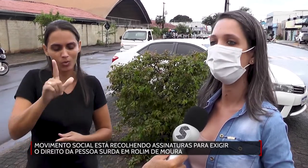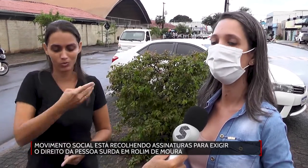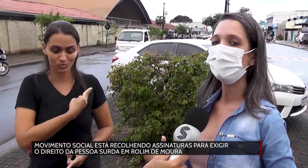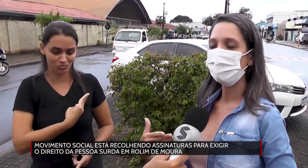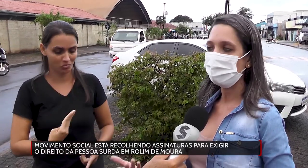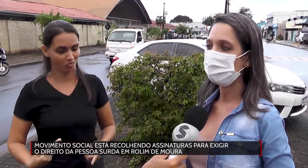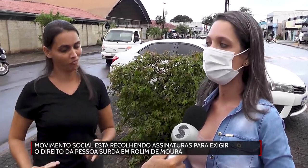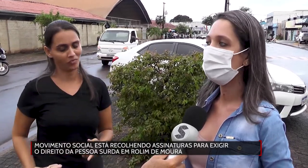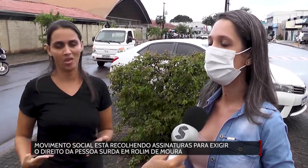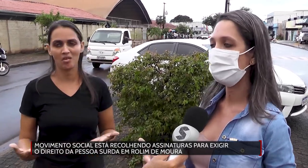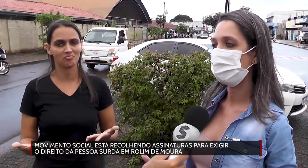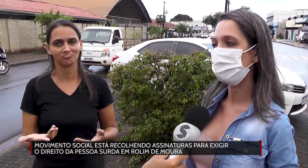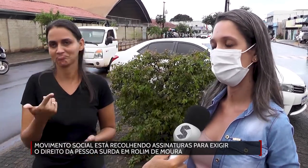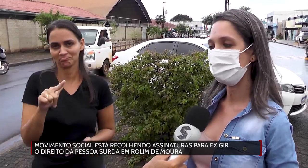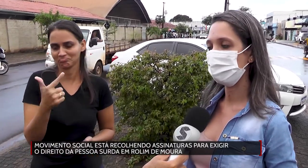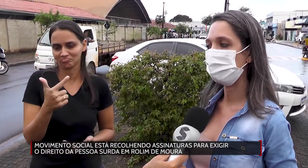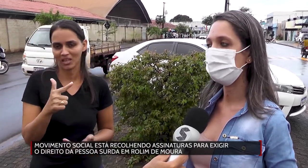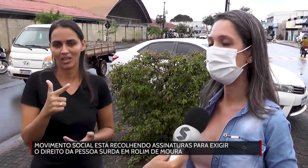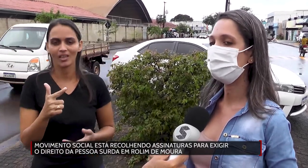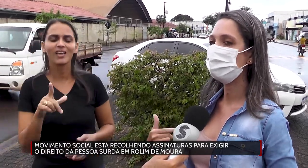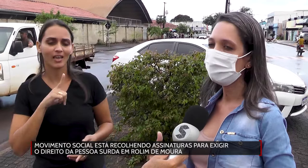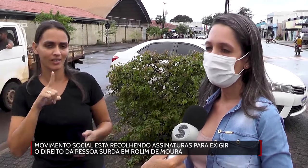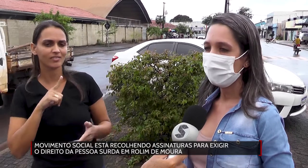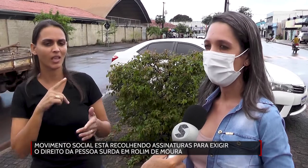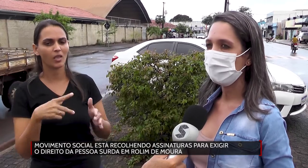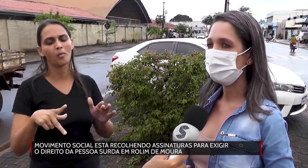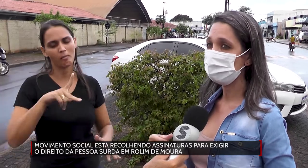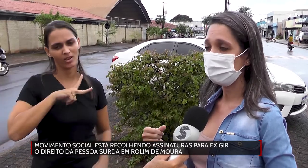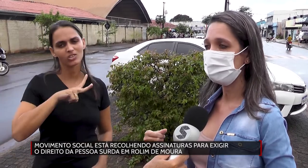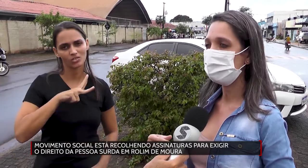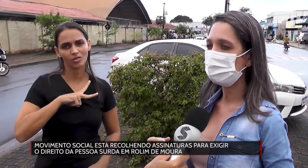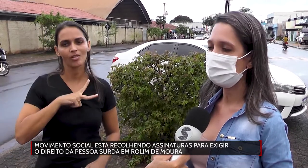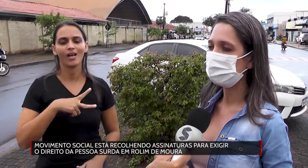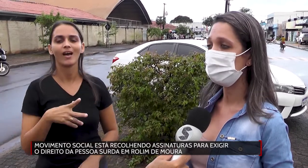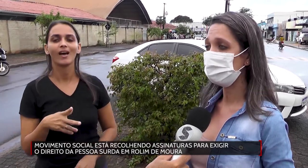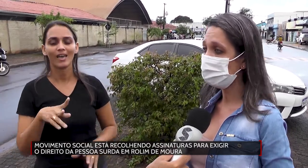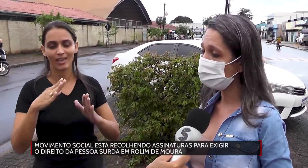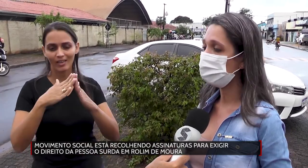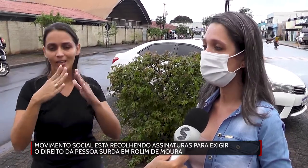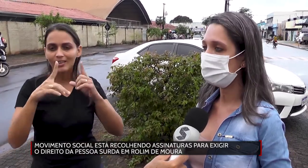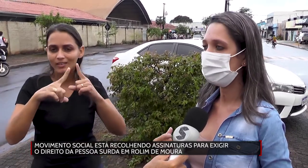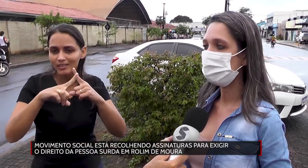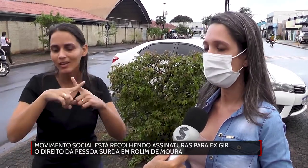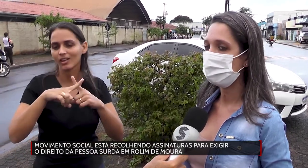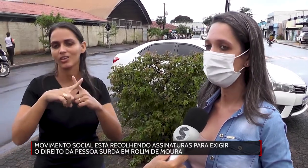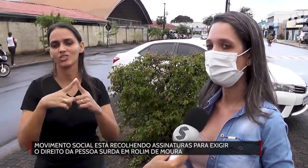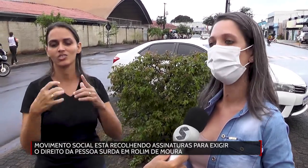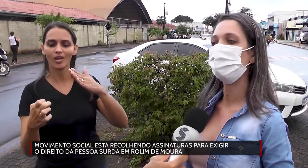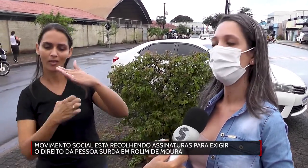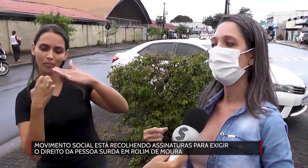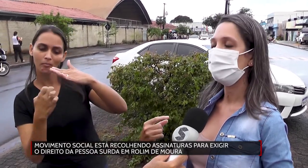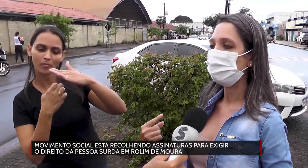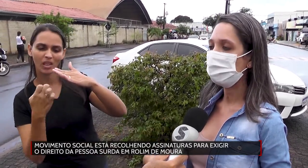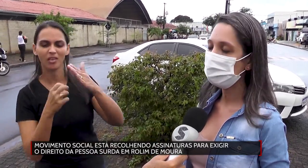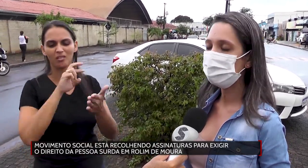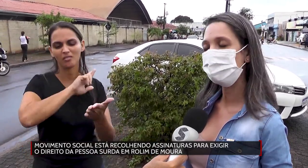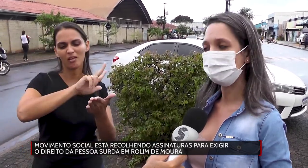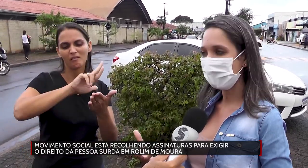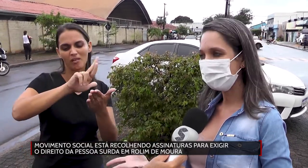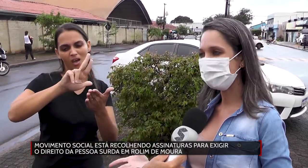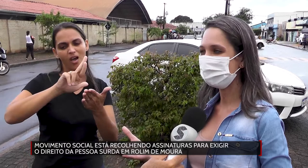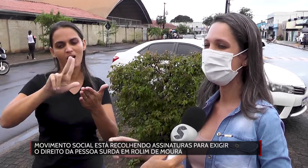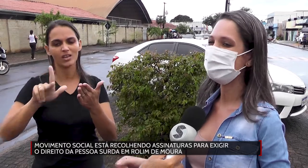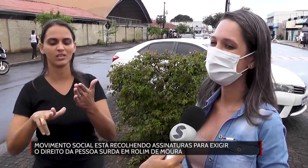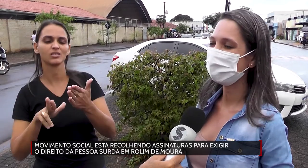particular, né, como a igreja, a paróquia Nossa Senhora Aparecida, a igreja Wesleyana, temos o Rolão também, que é um parceiro, né, o